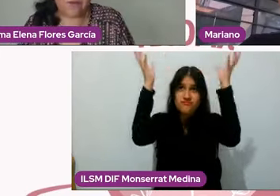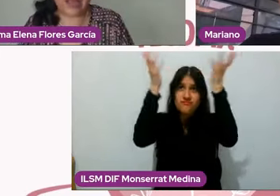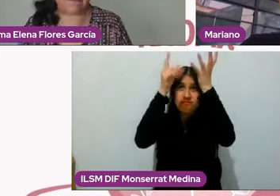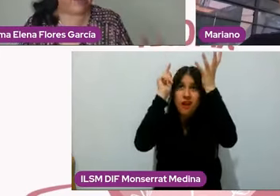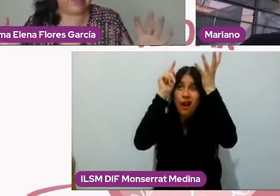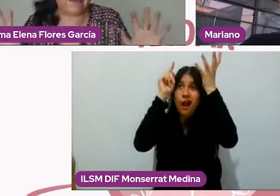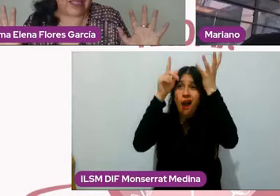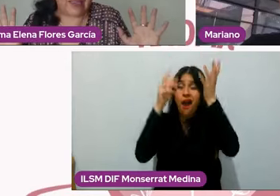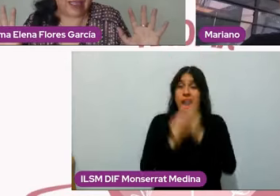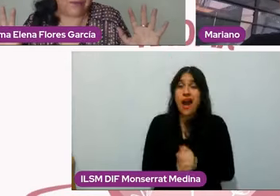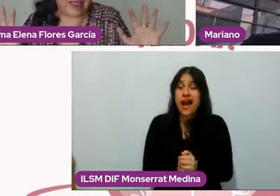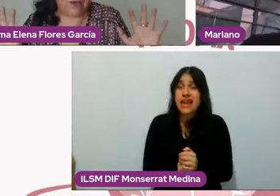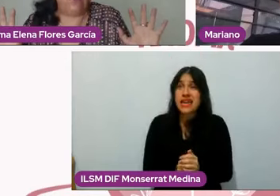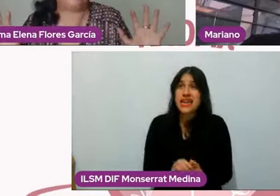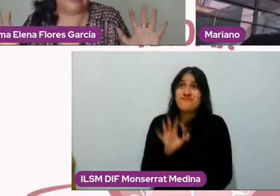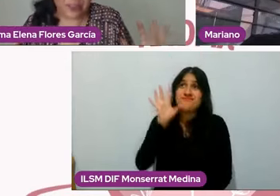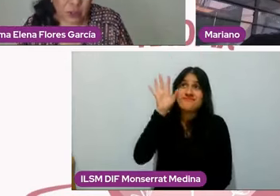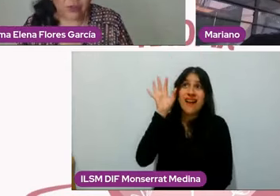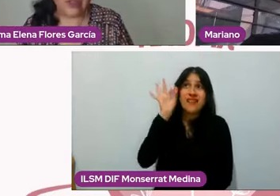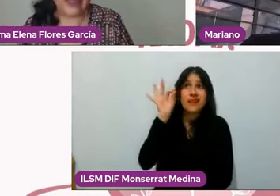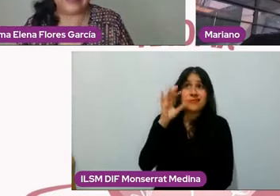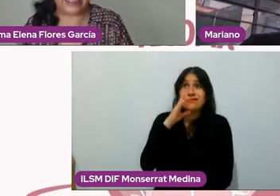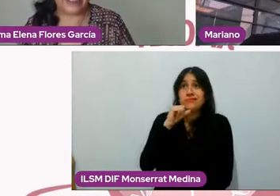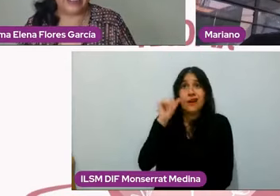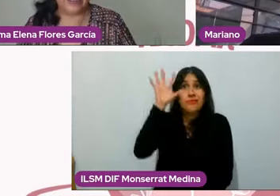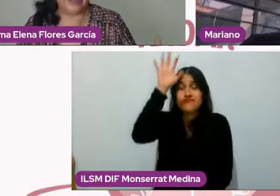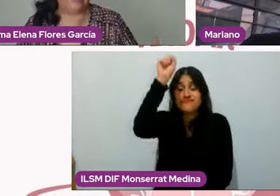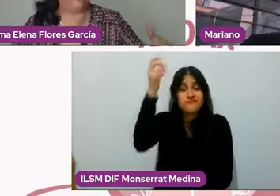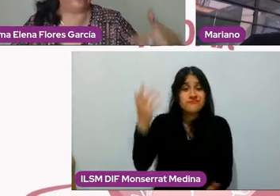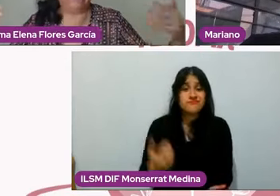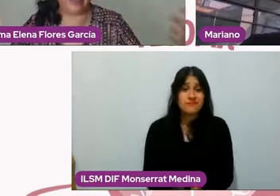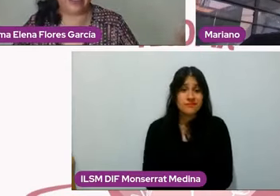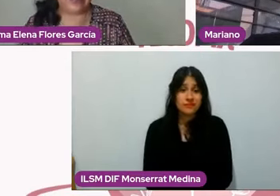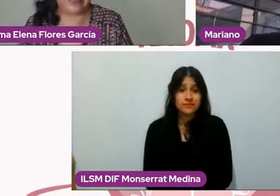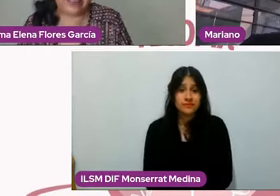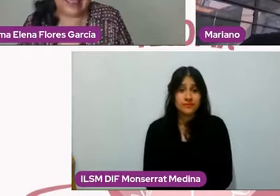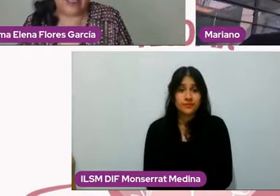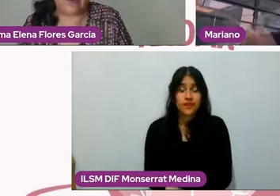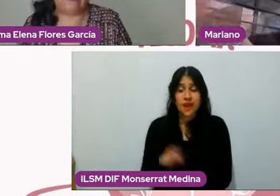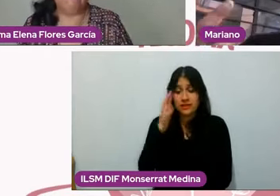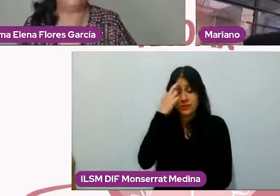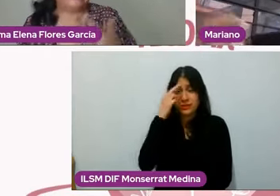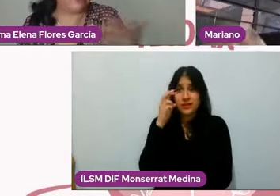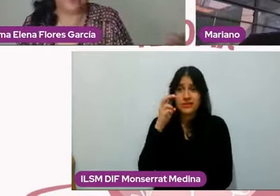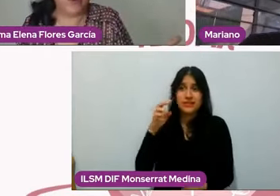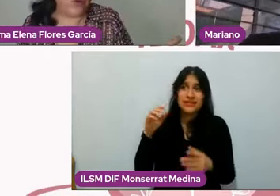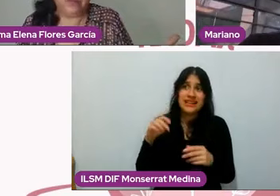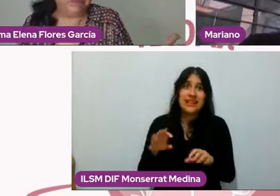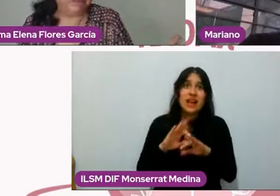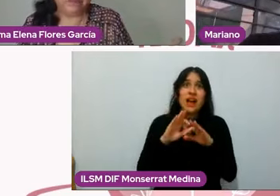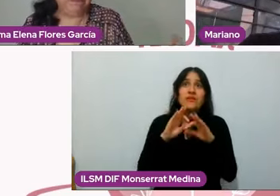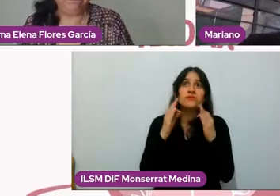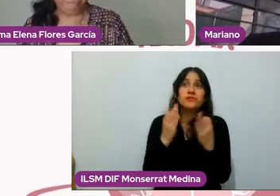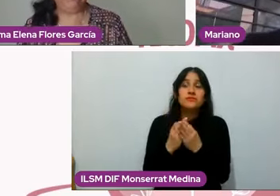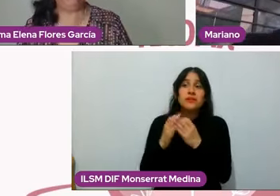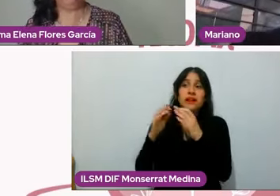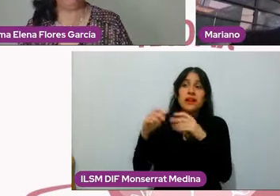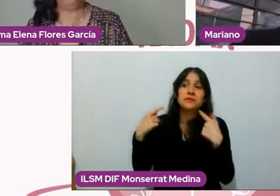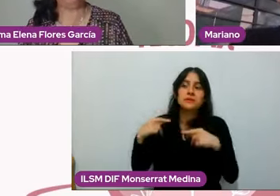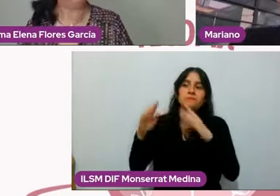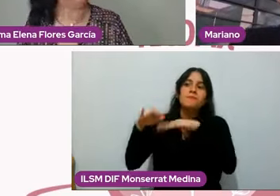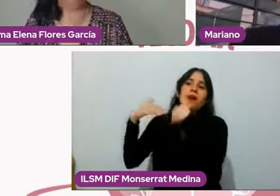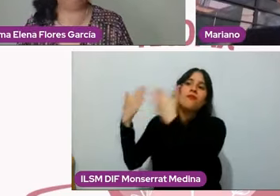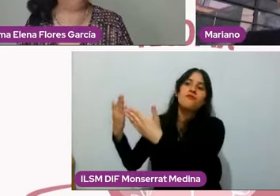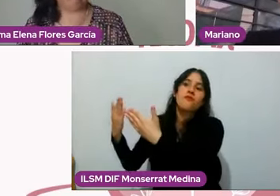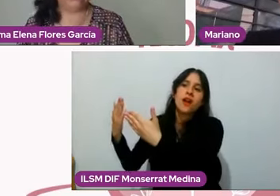forma paradigmática de ver una relación desde lo de afuera y creo que status quo sí